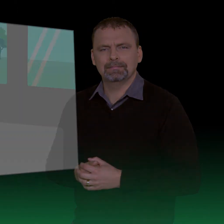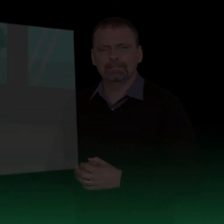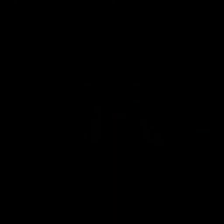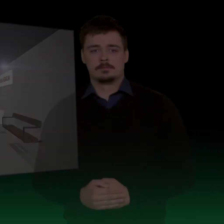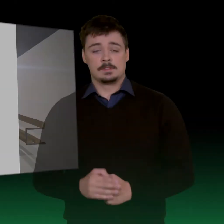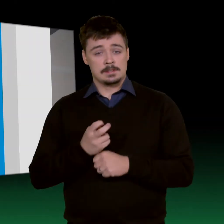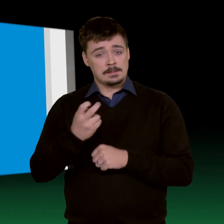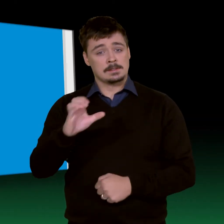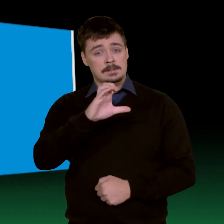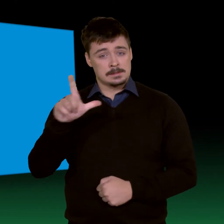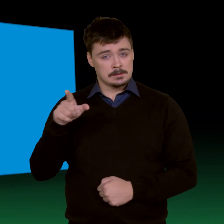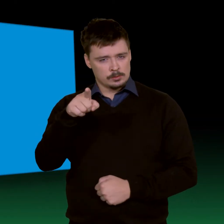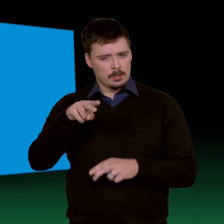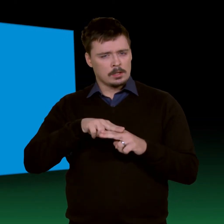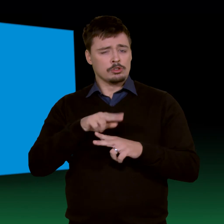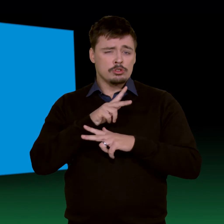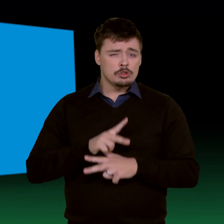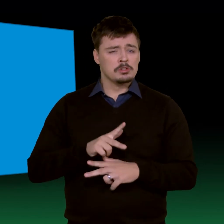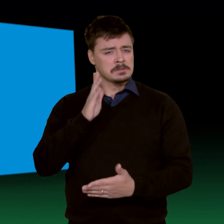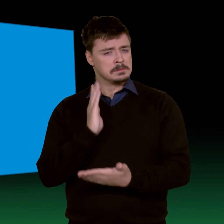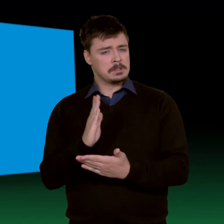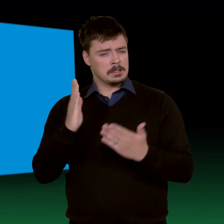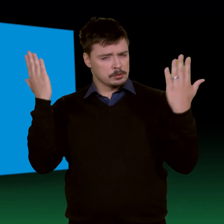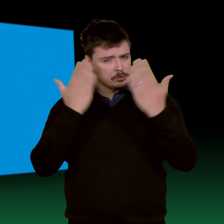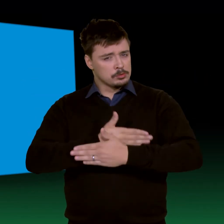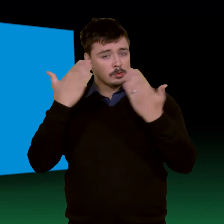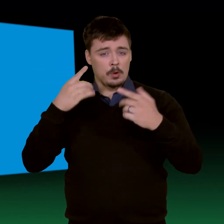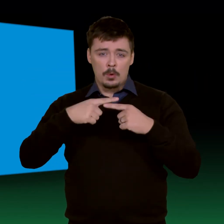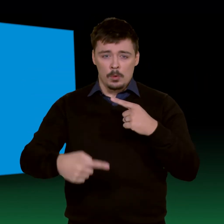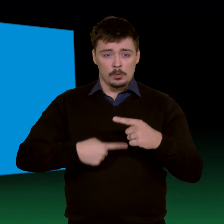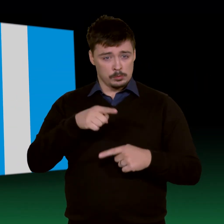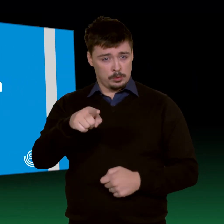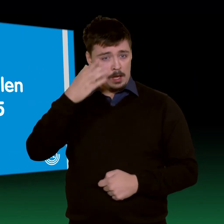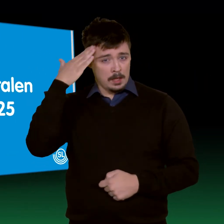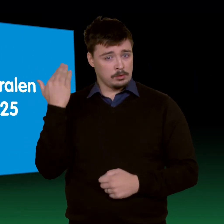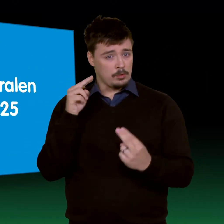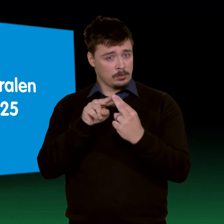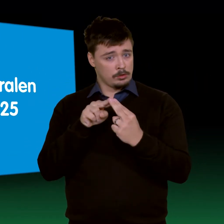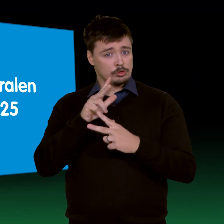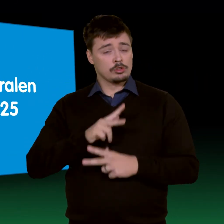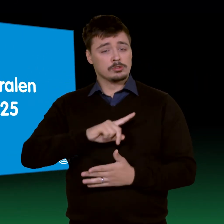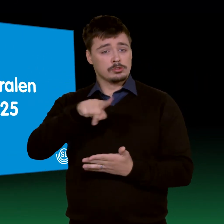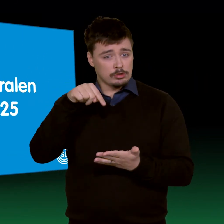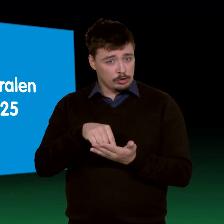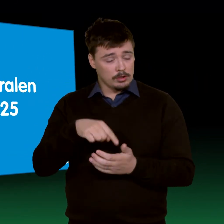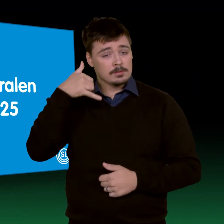Du ska känna dig trygg och säker när du reser med SL. Du når trygghetscentralen dygnet runt året om på